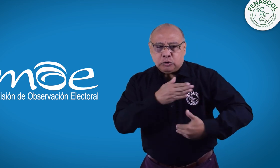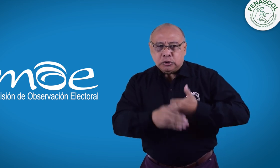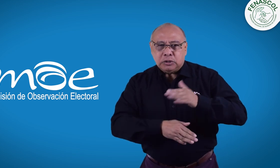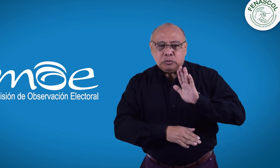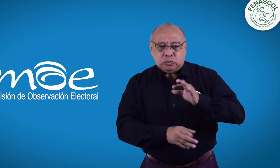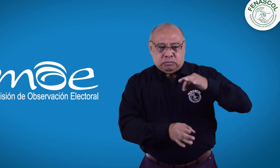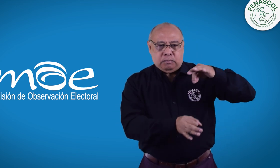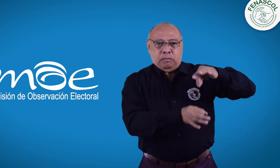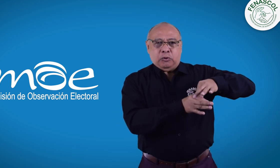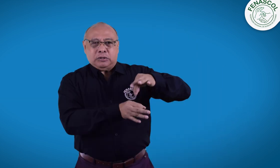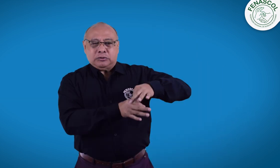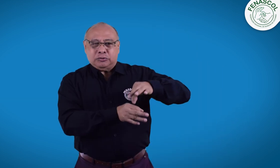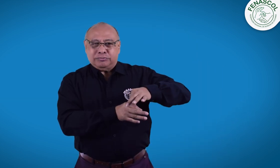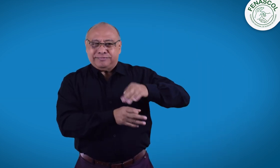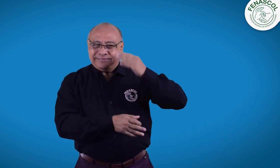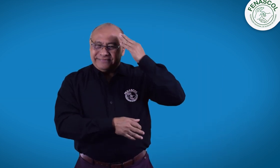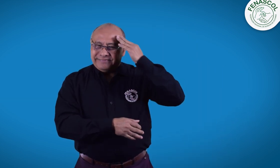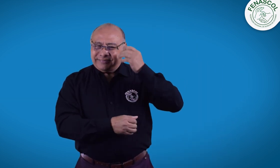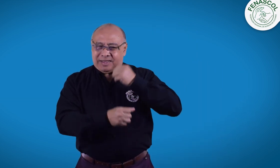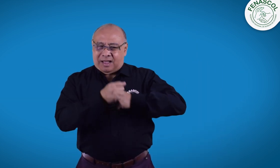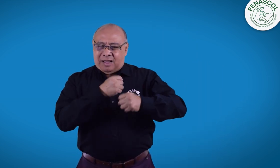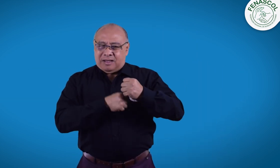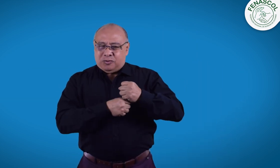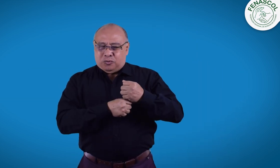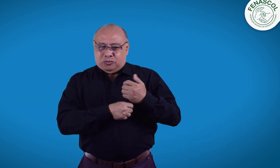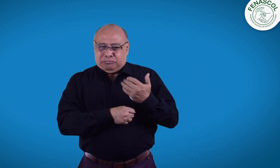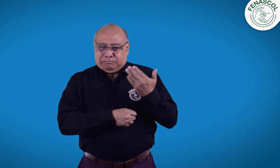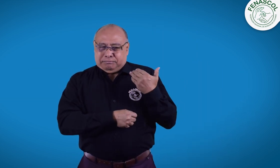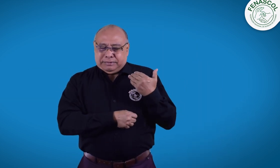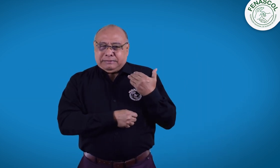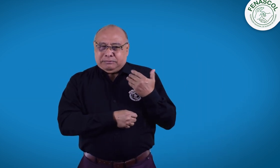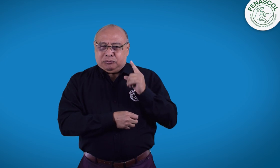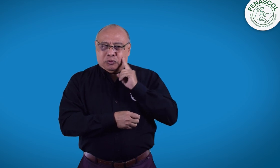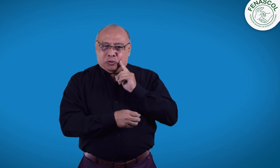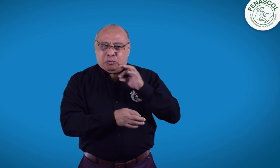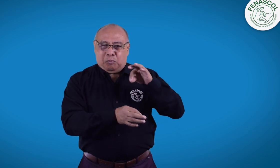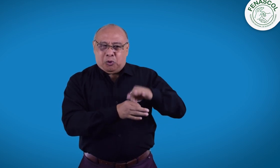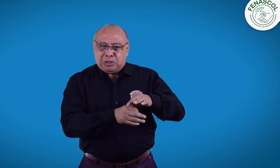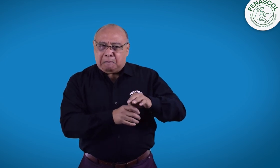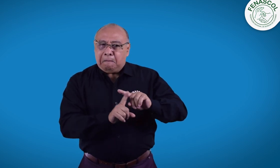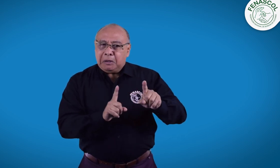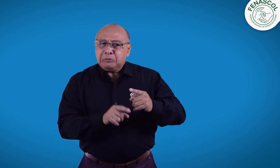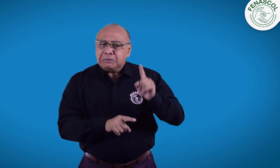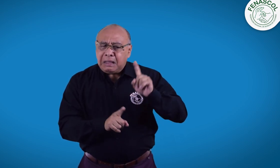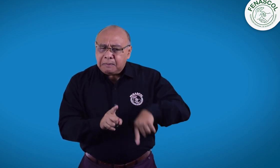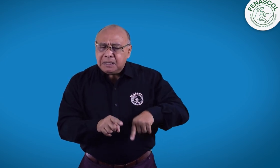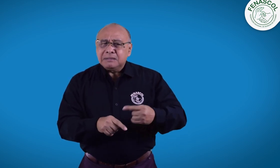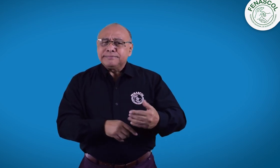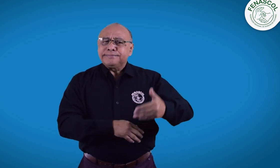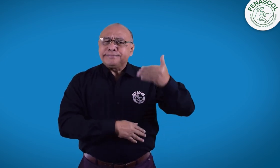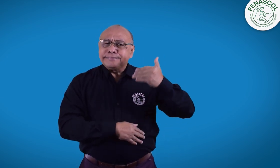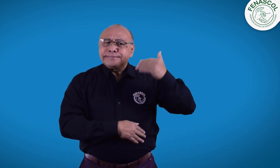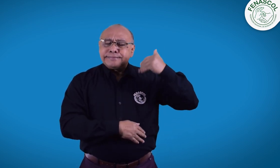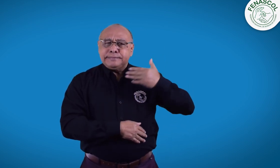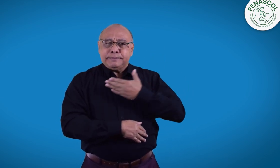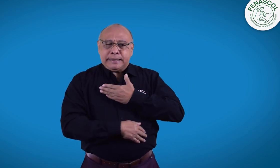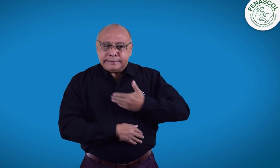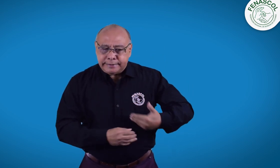del año pasado, donde las personas sordas también votaron. Pero no solo eso. En varios procesos electorales, como las elecciones de presidentes,